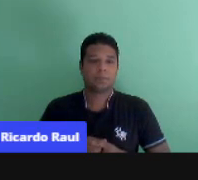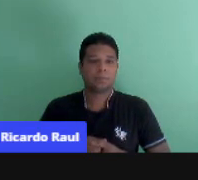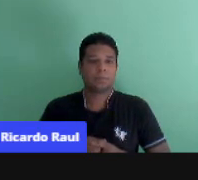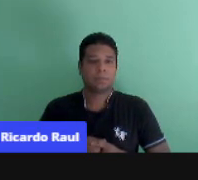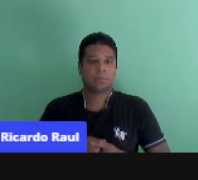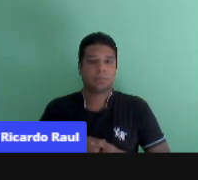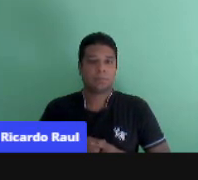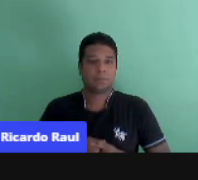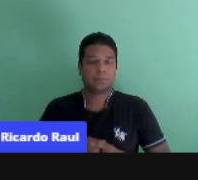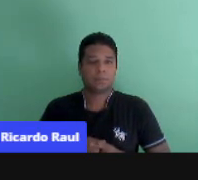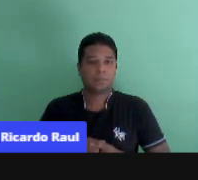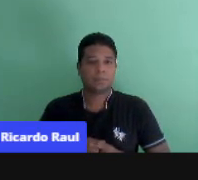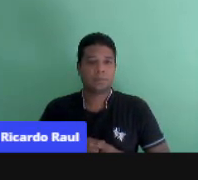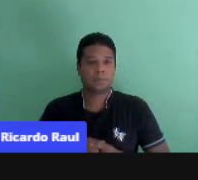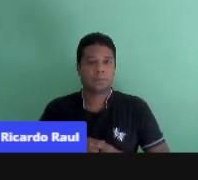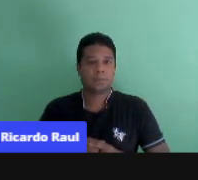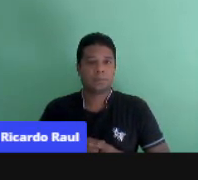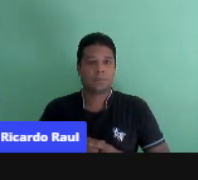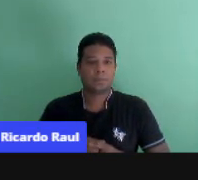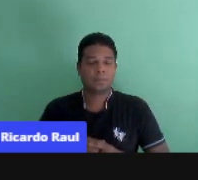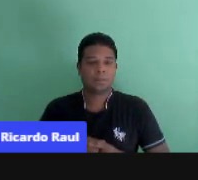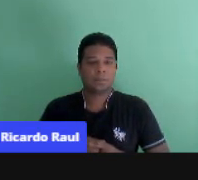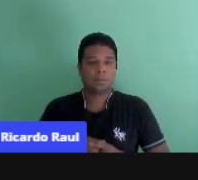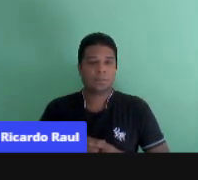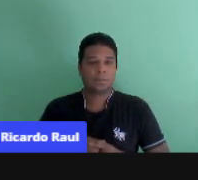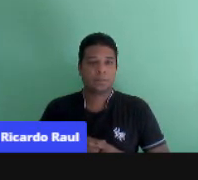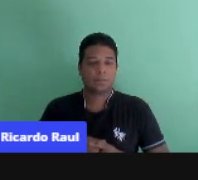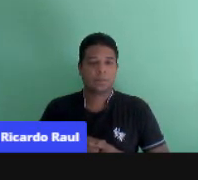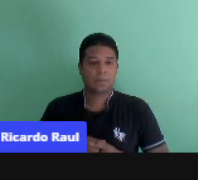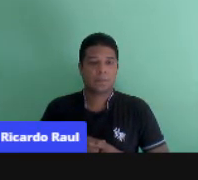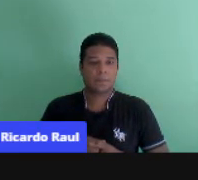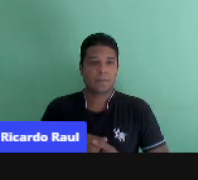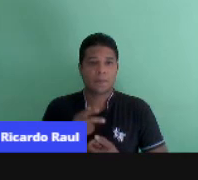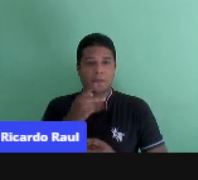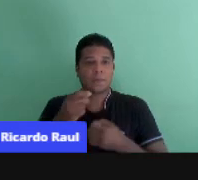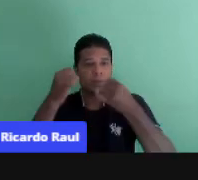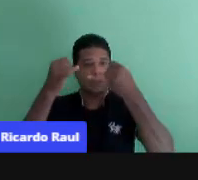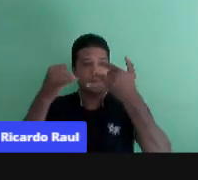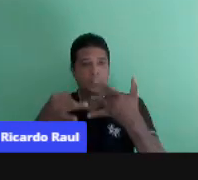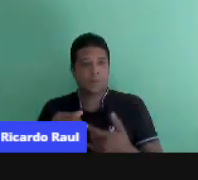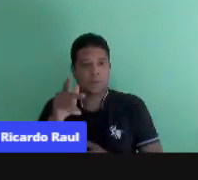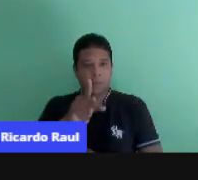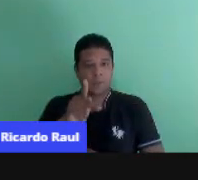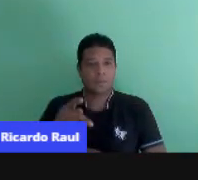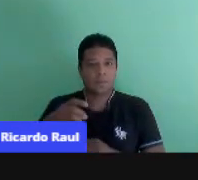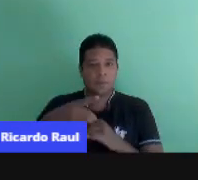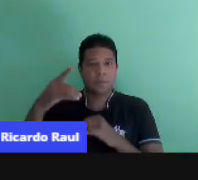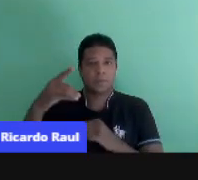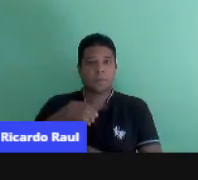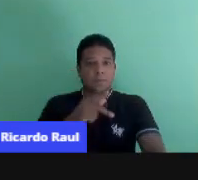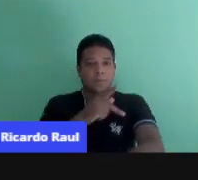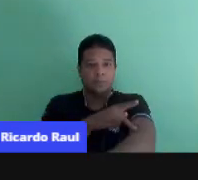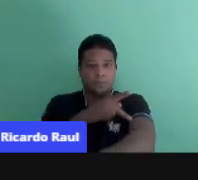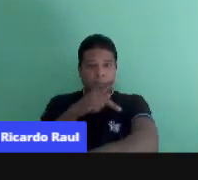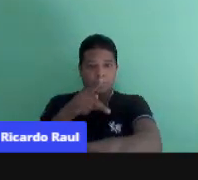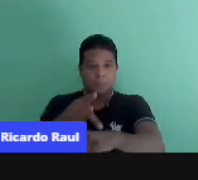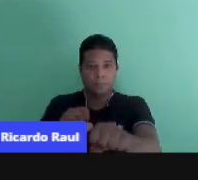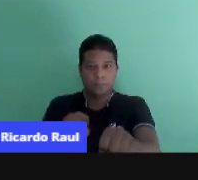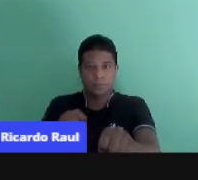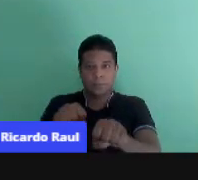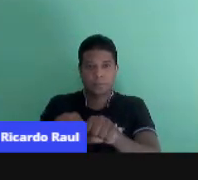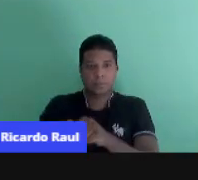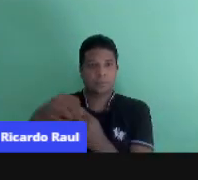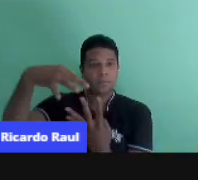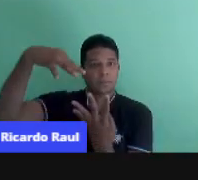Vou falar um pouquinho da vida acadêmica da ministrante. Possui graduação em pedagogia pela Universidade Federal de Mato